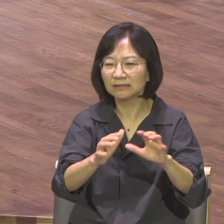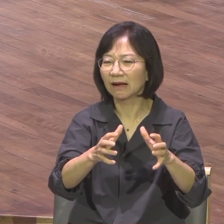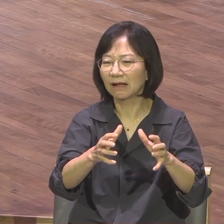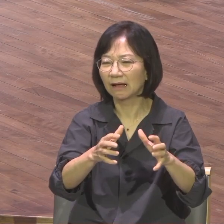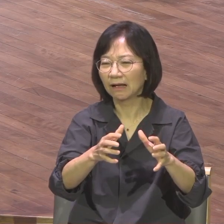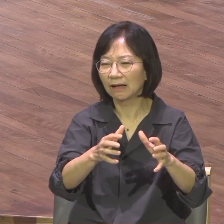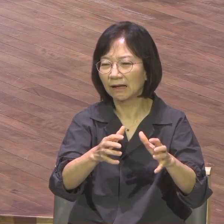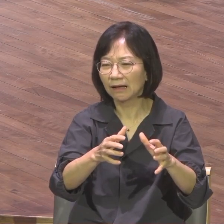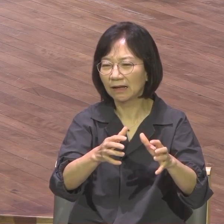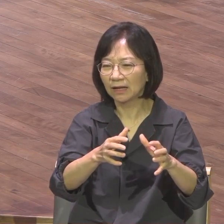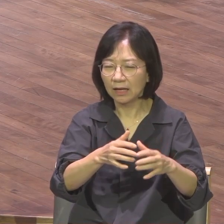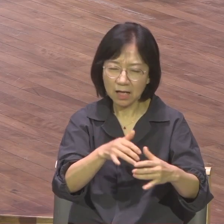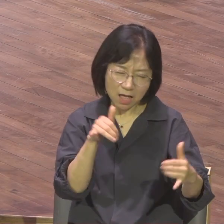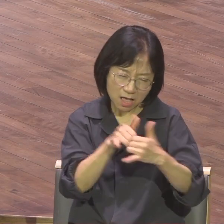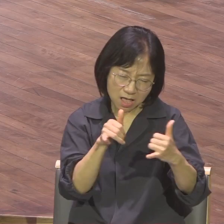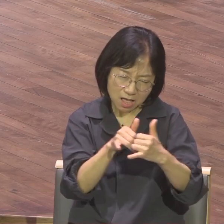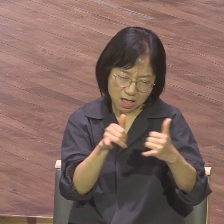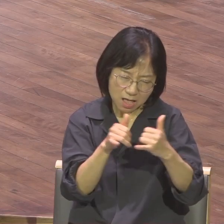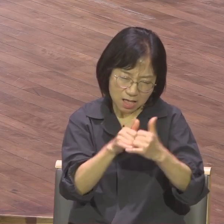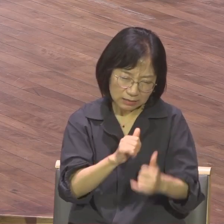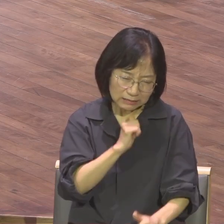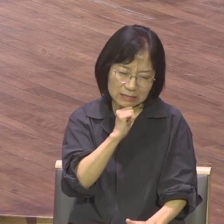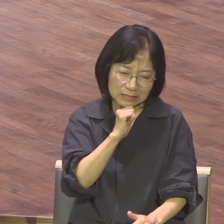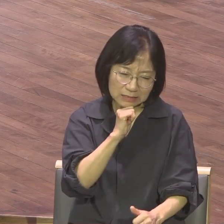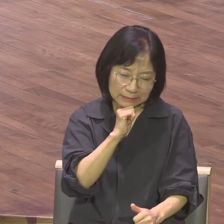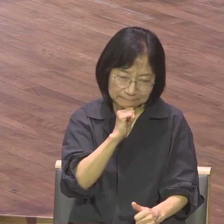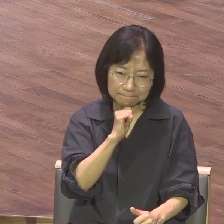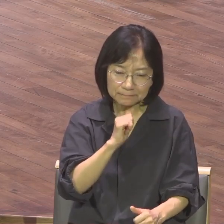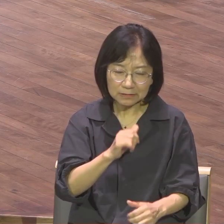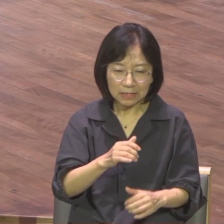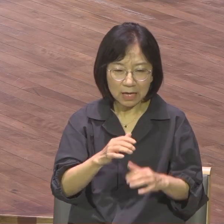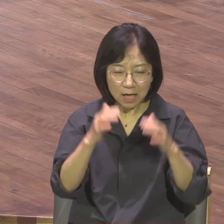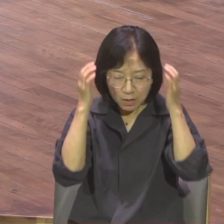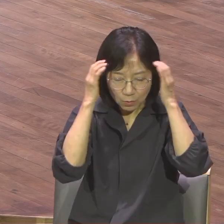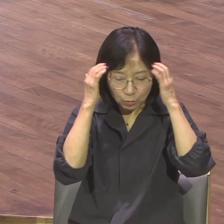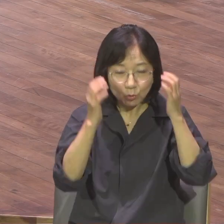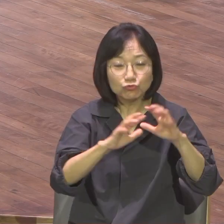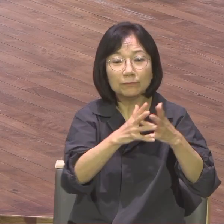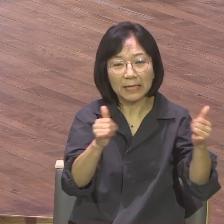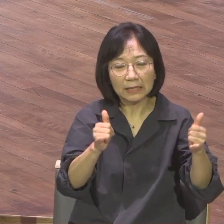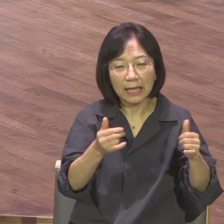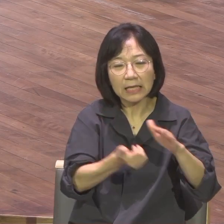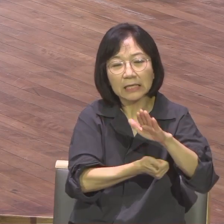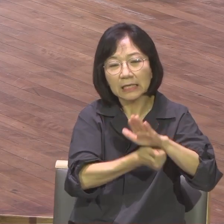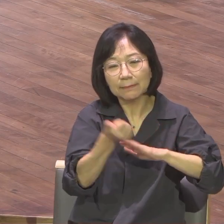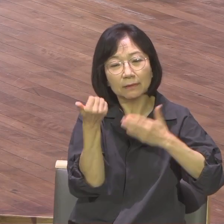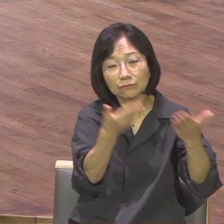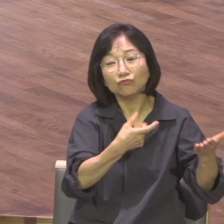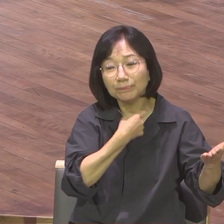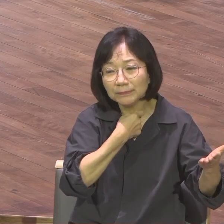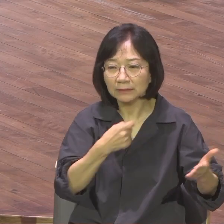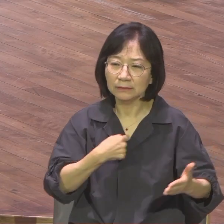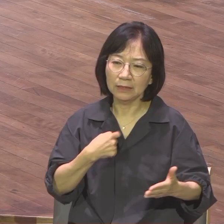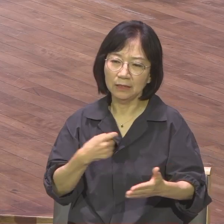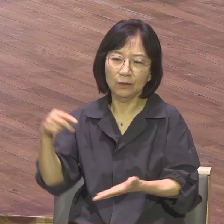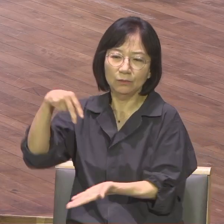내전과 빈곤으로 고통받는 국민들에게 희망을 주고 싶다는 거예요 그러면서 올림픽이 끝나고 나면 내가